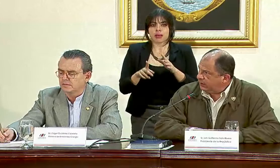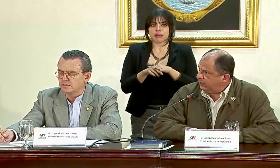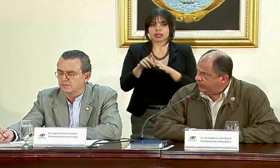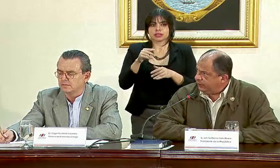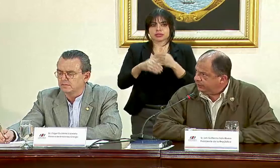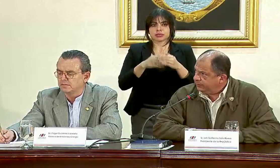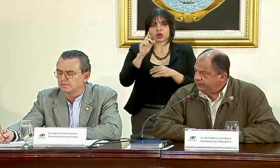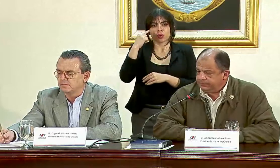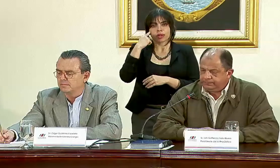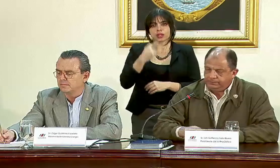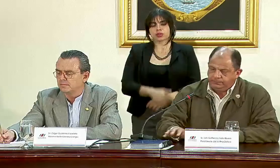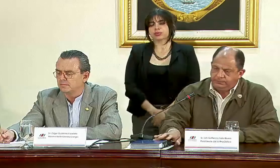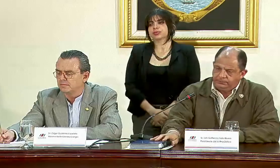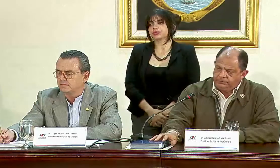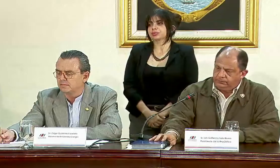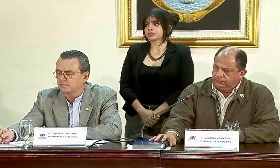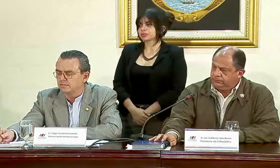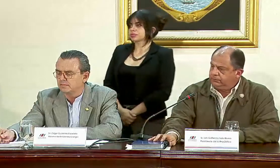preocupaciones del gobierno.